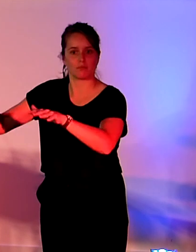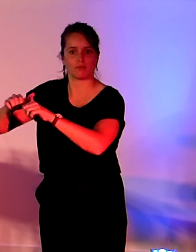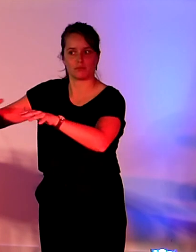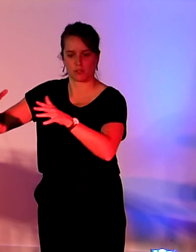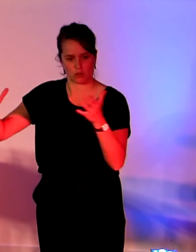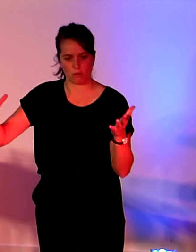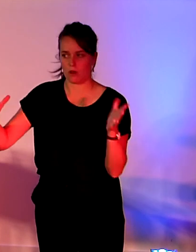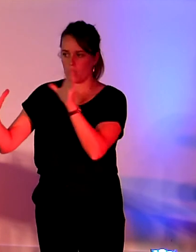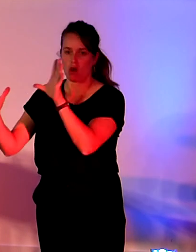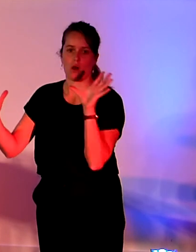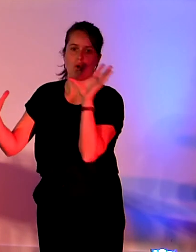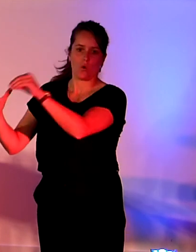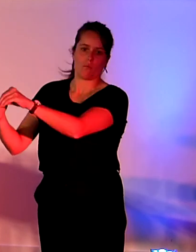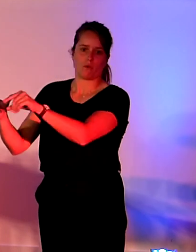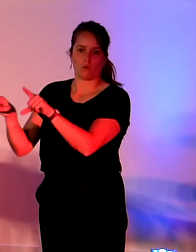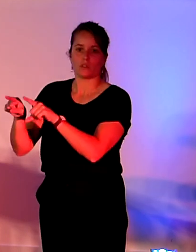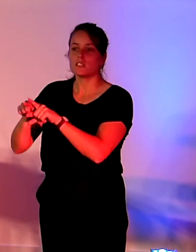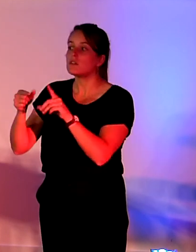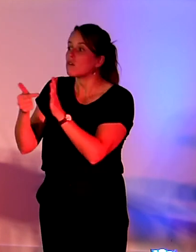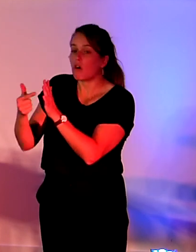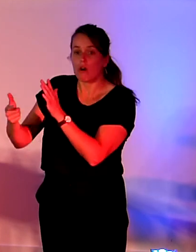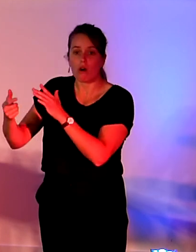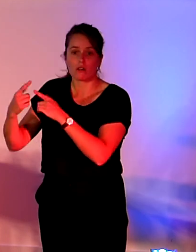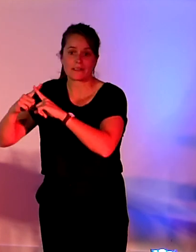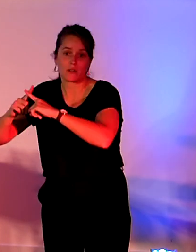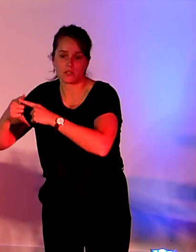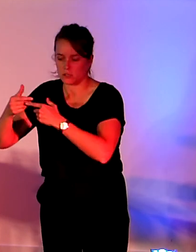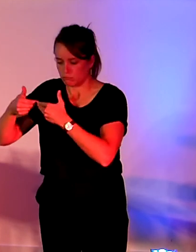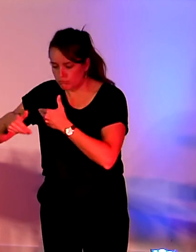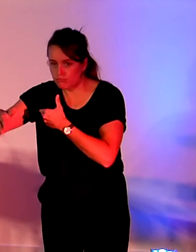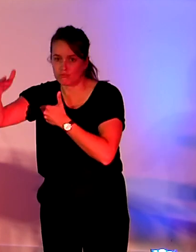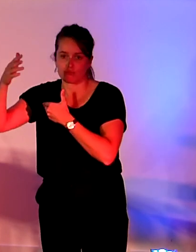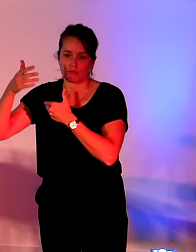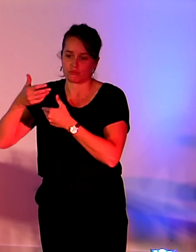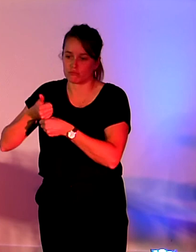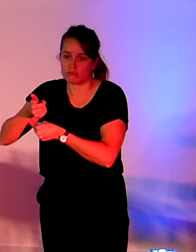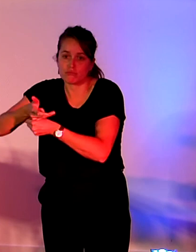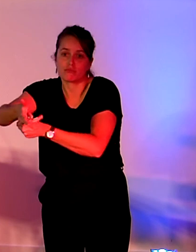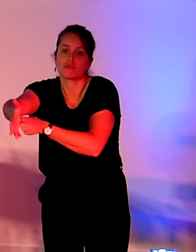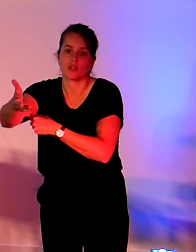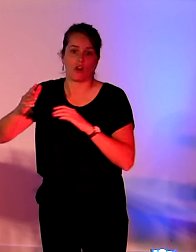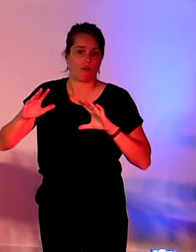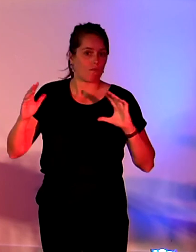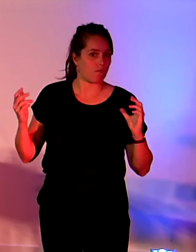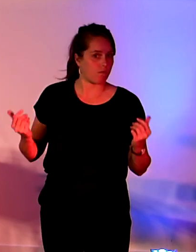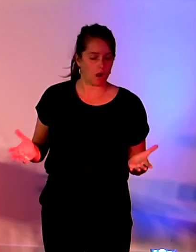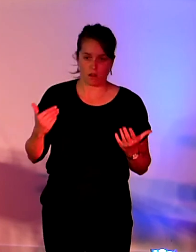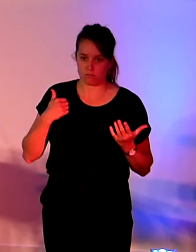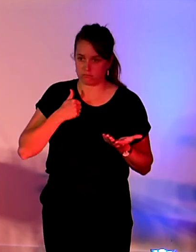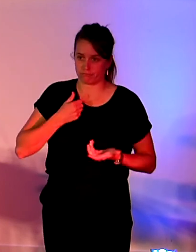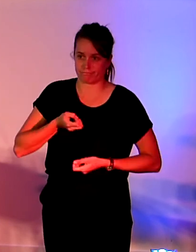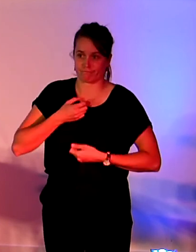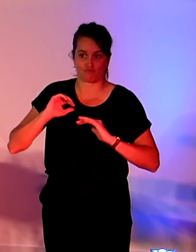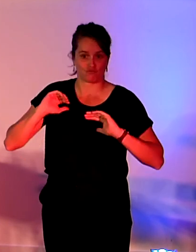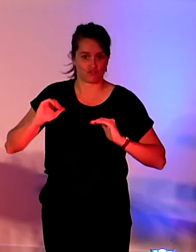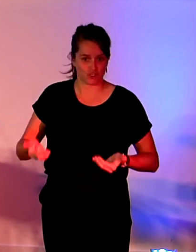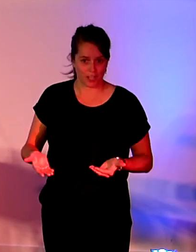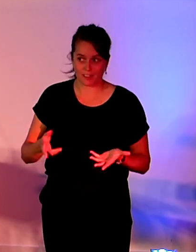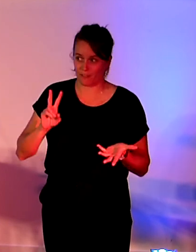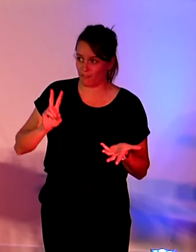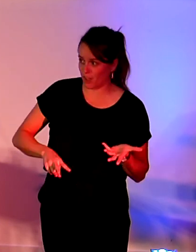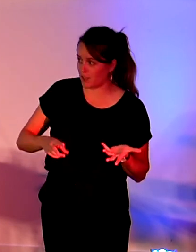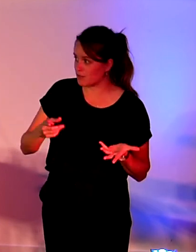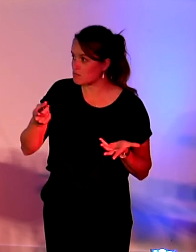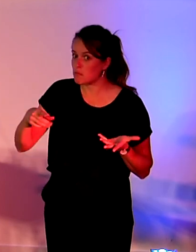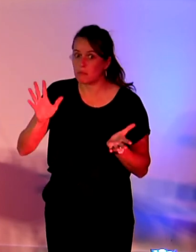dans les mois et les années à venir. Donc voilà, je vais m'arrêter là. Et puis je serai ravie de